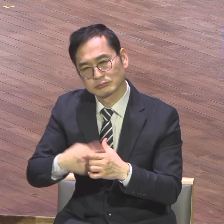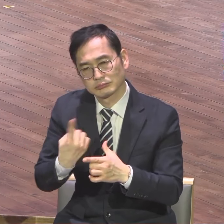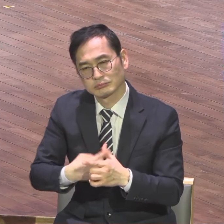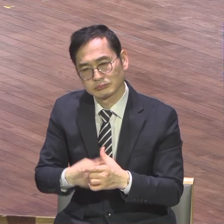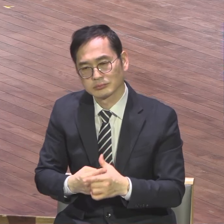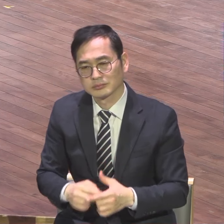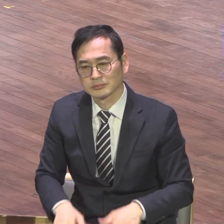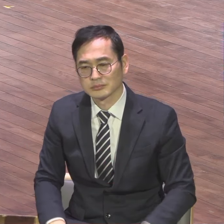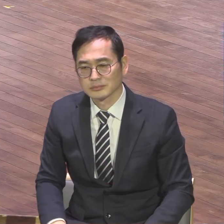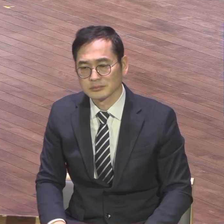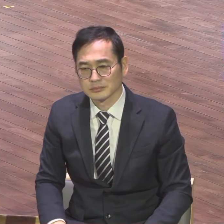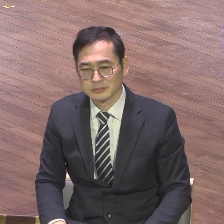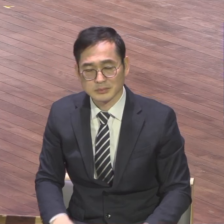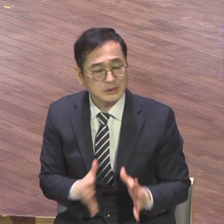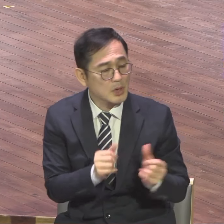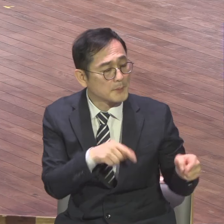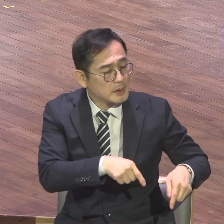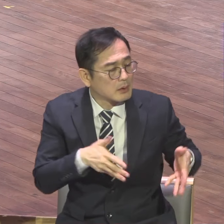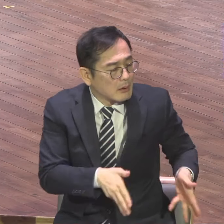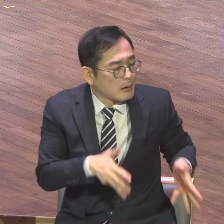그거 다 예배 시간에